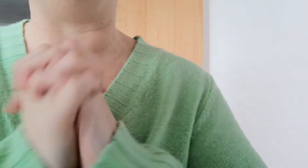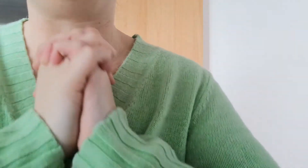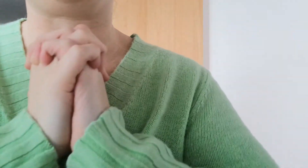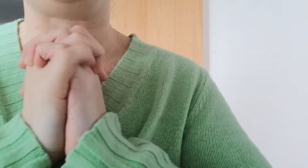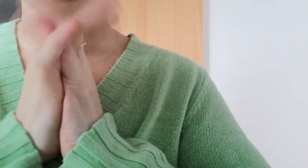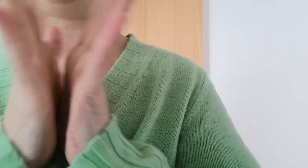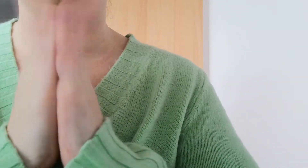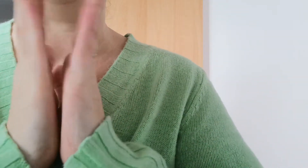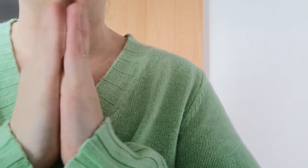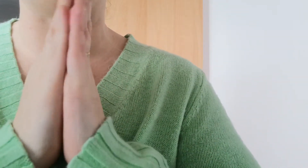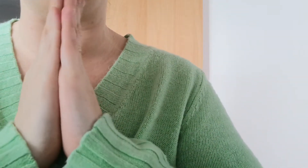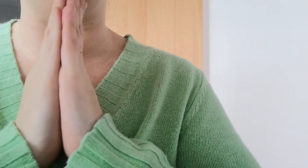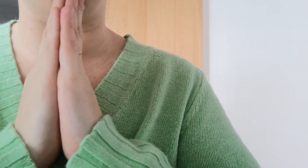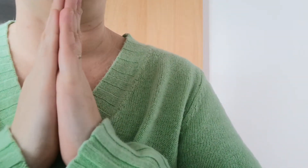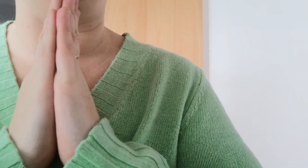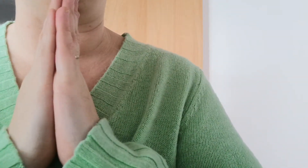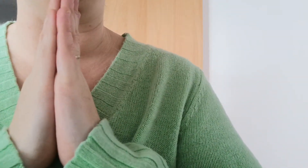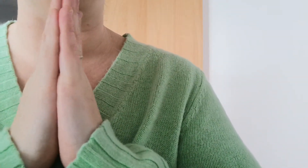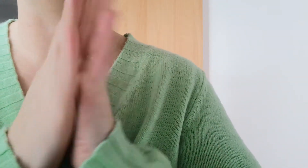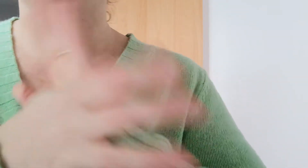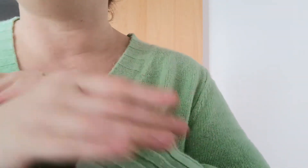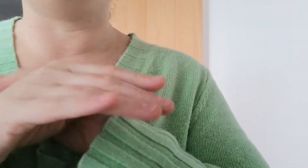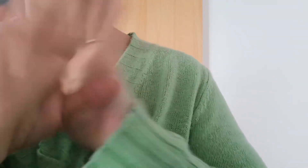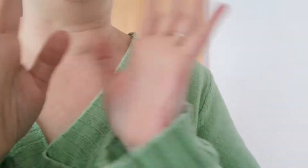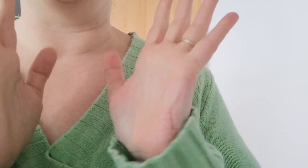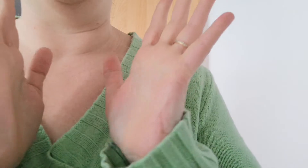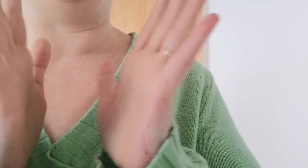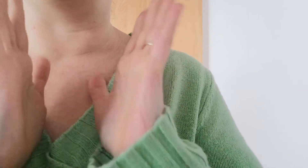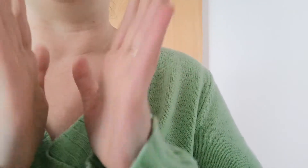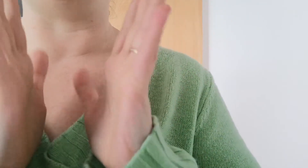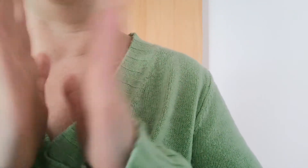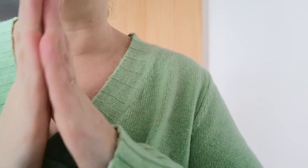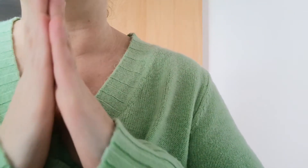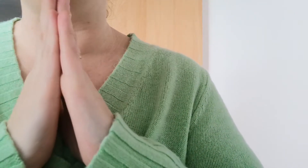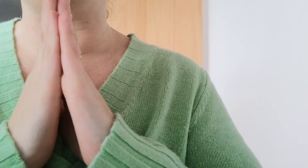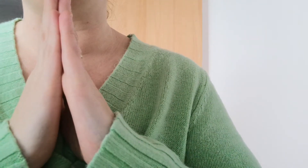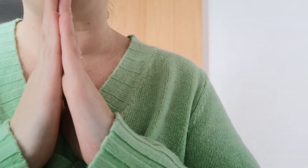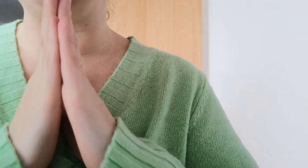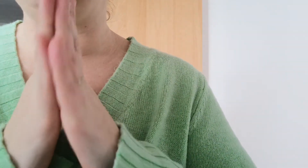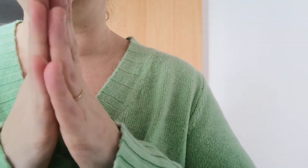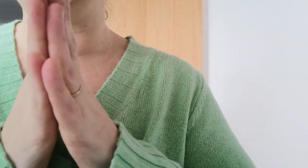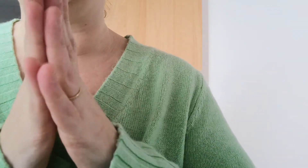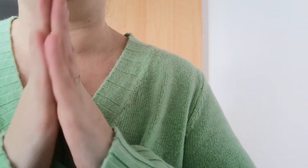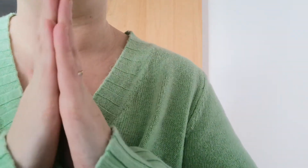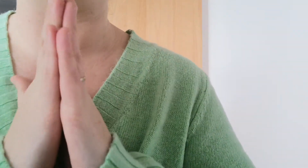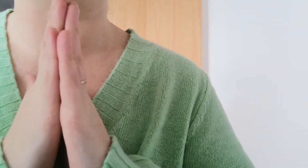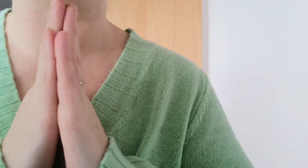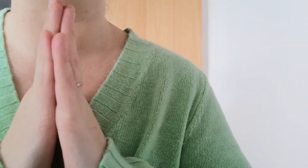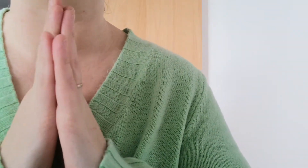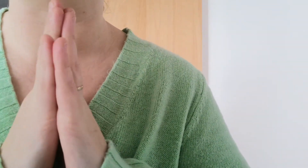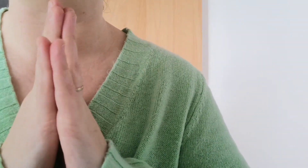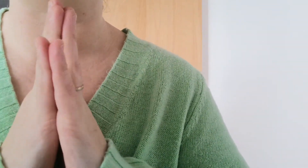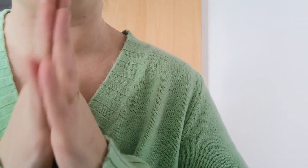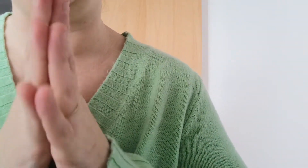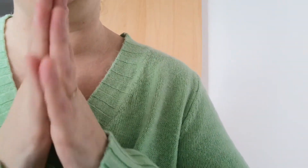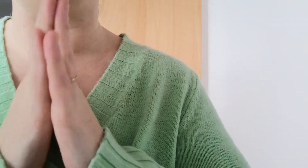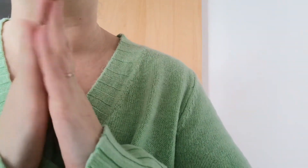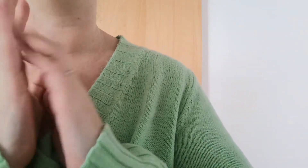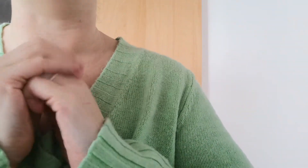voilà donc ça va être une histoire de famille j'adore moi je lance une châterie voilà châterie avec des chartreux pour l'instant